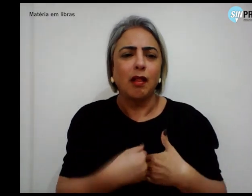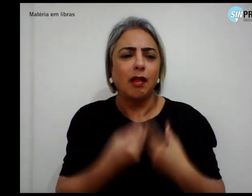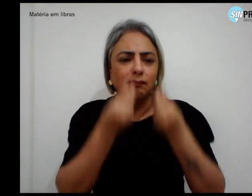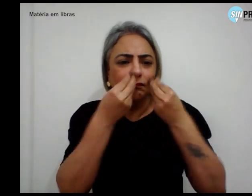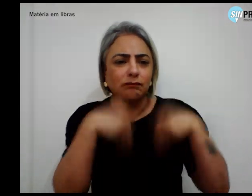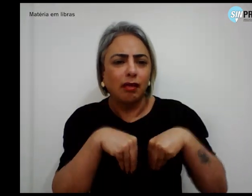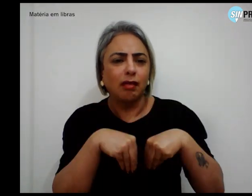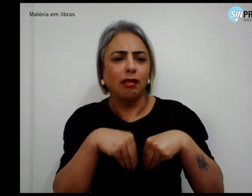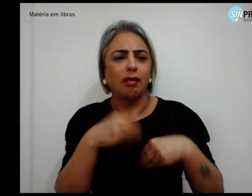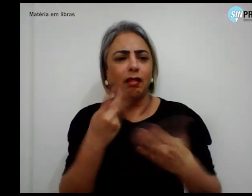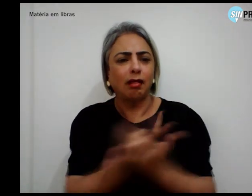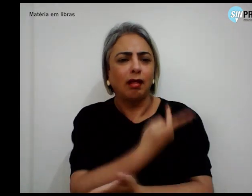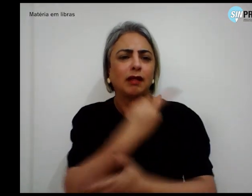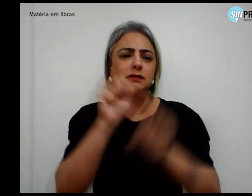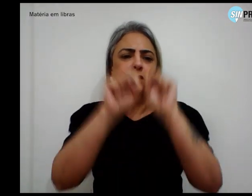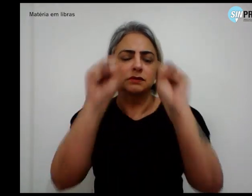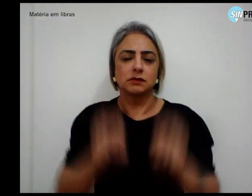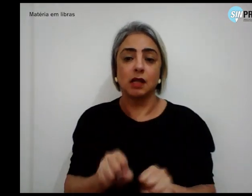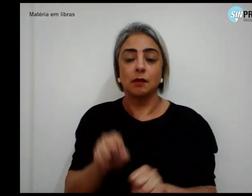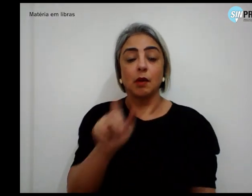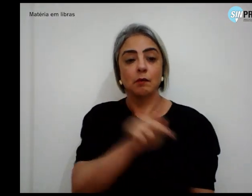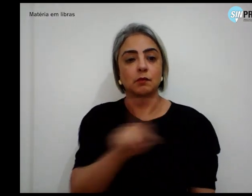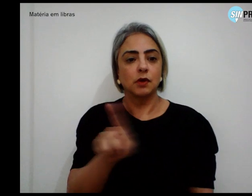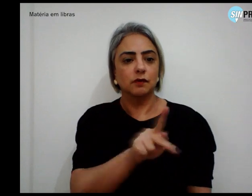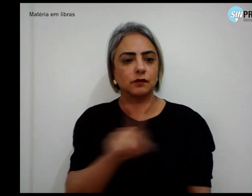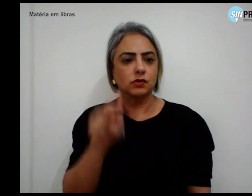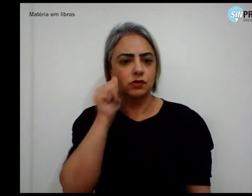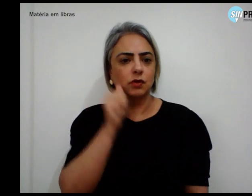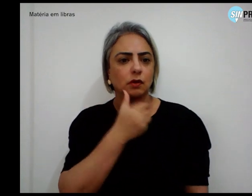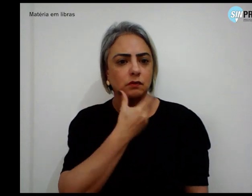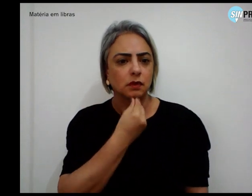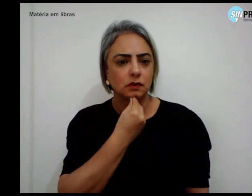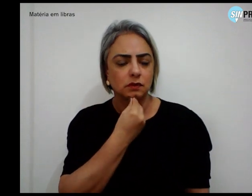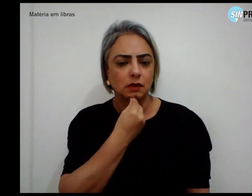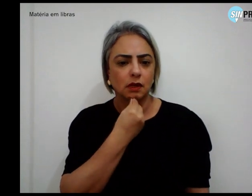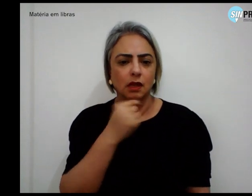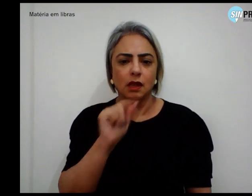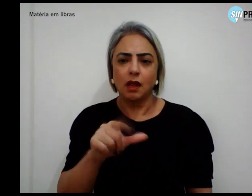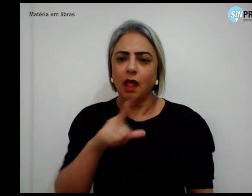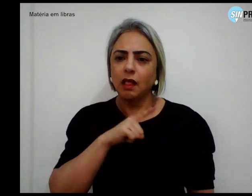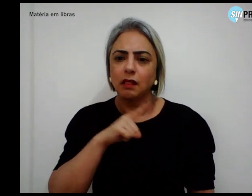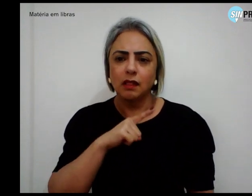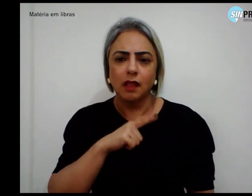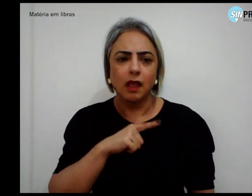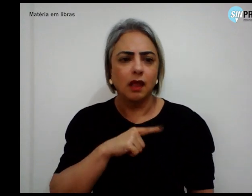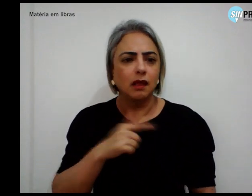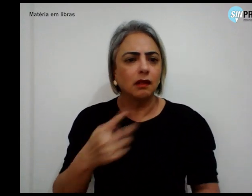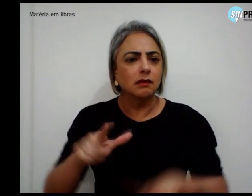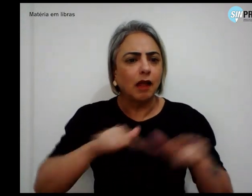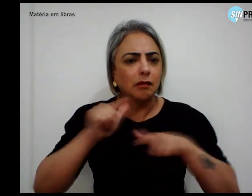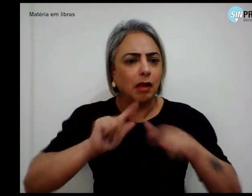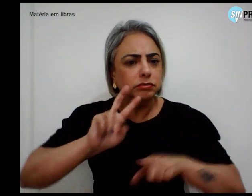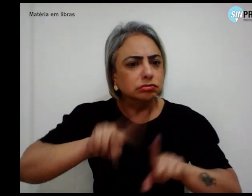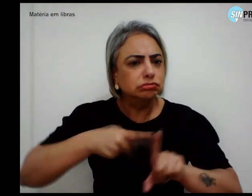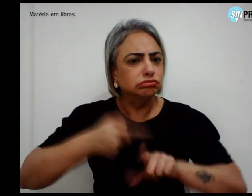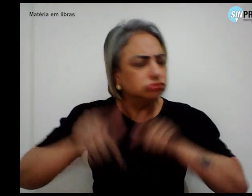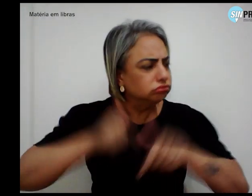do sistema. Professores e professoras estão tendo trabalho dobrado para efetuar os